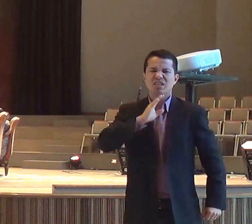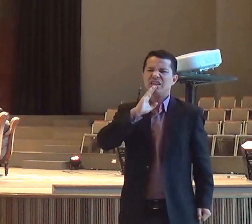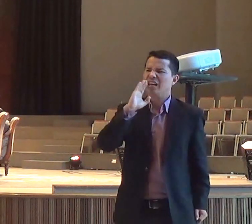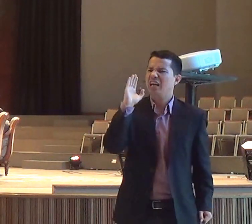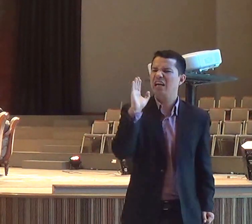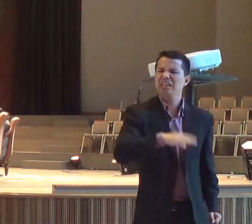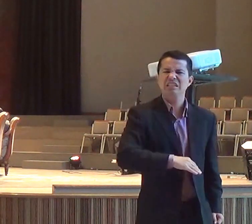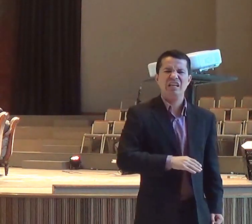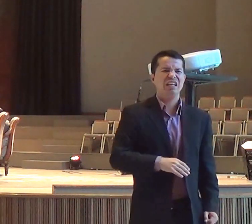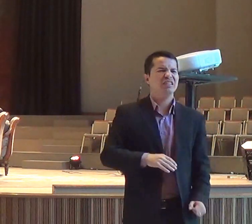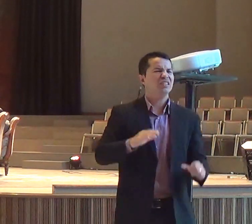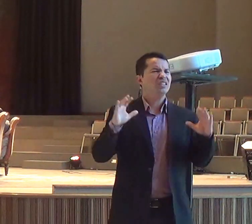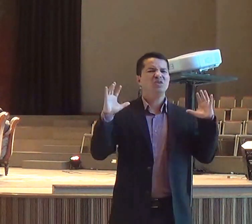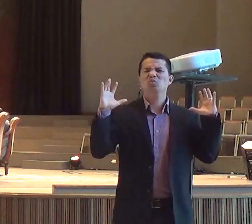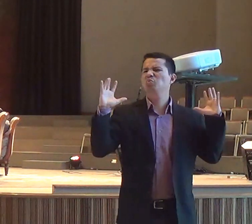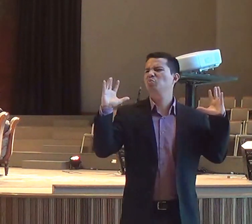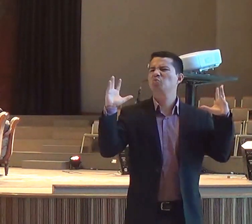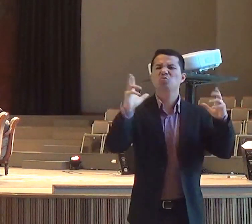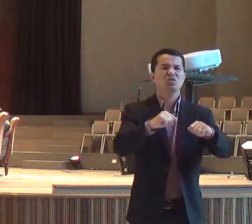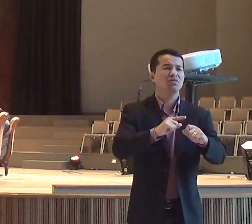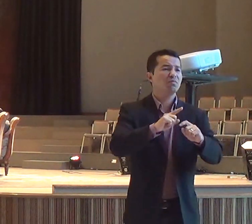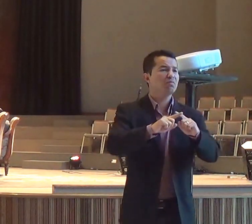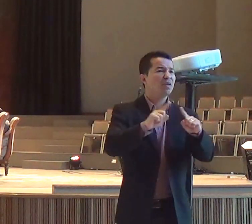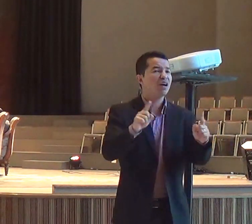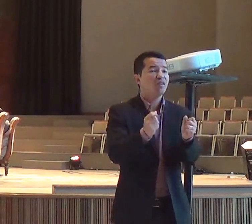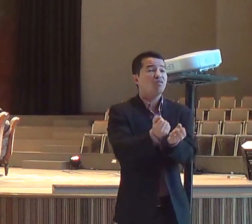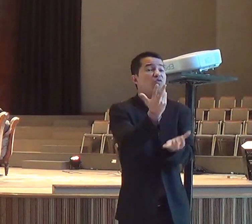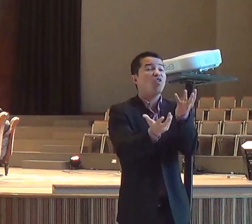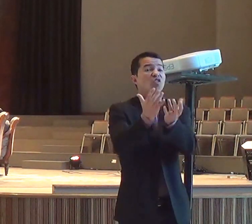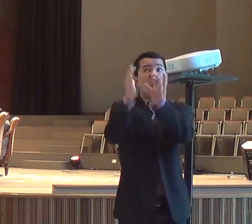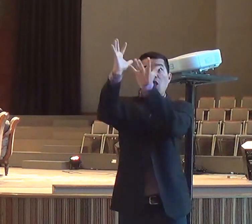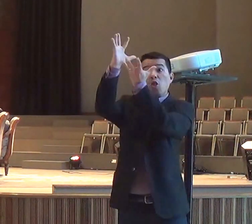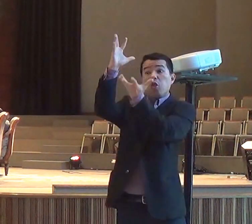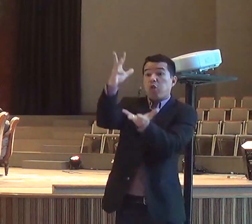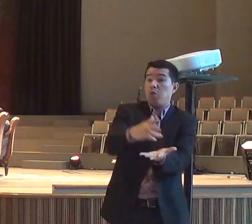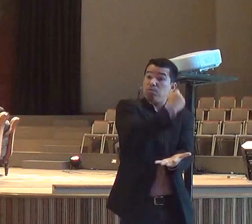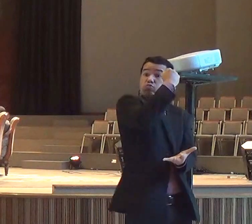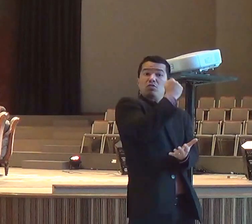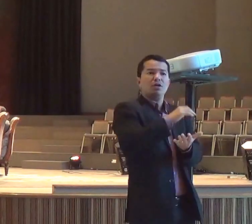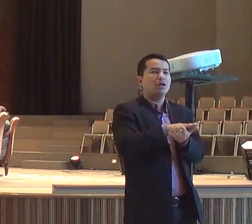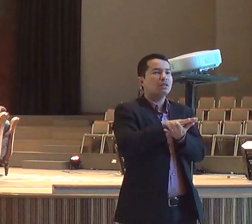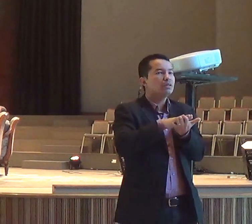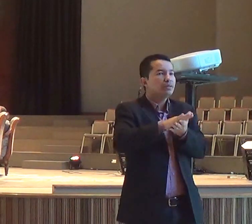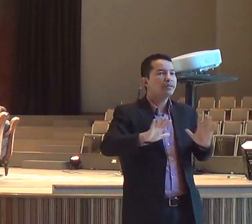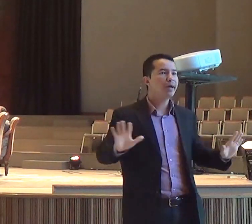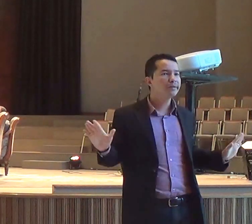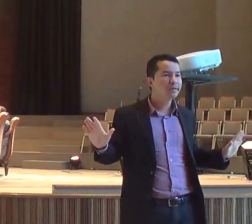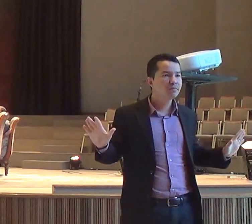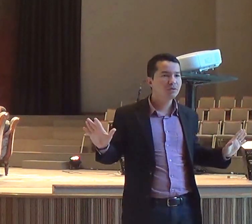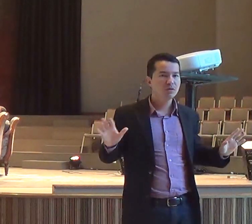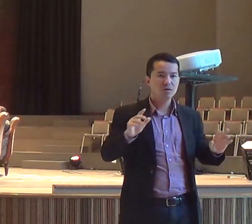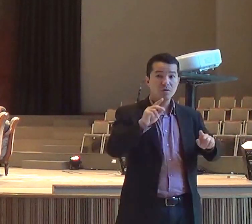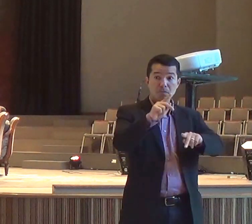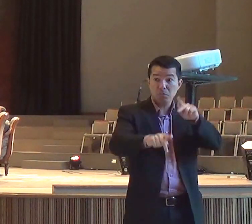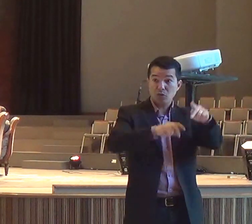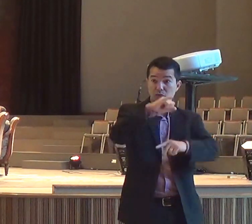mas o fogo do céu, não desceu, e enquanto isso, todo o povo, estava ali, em volta,